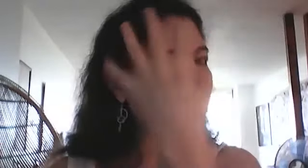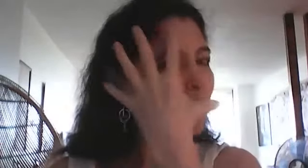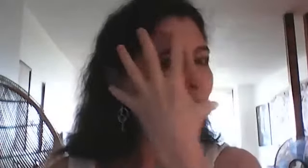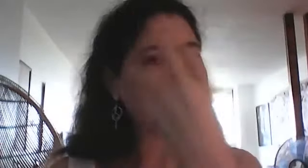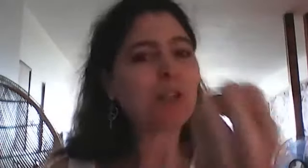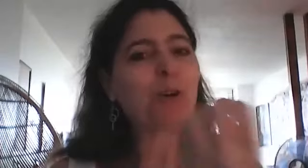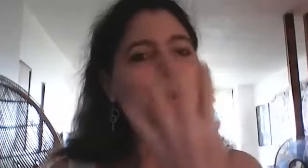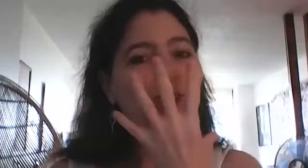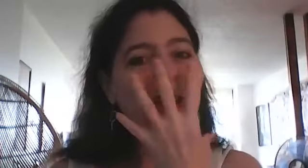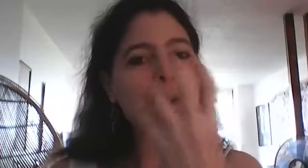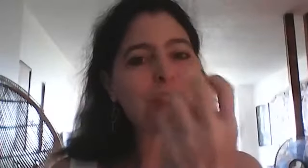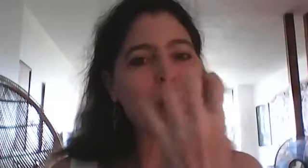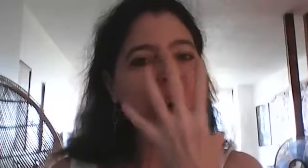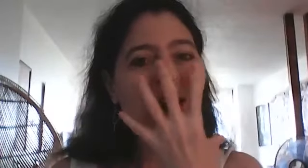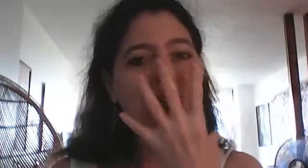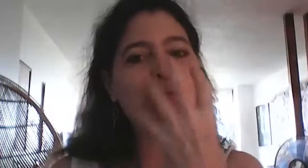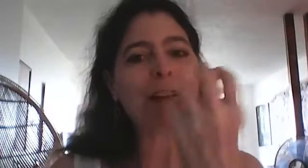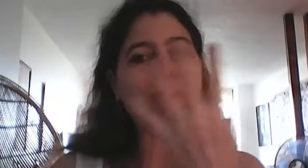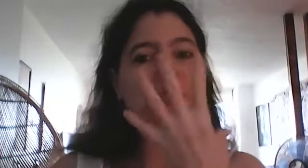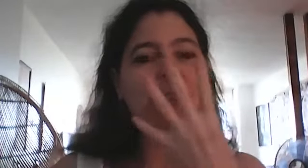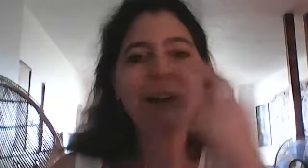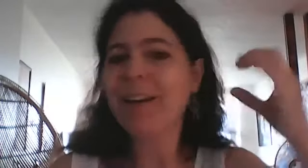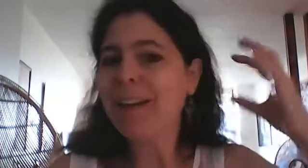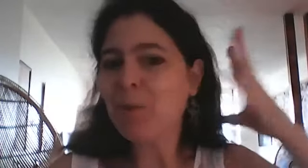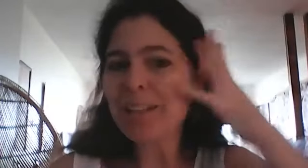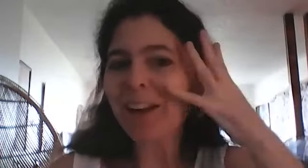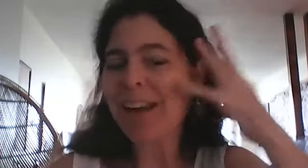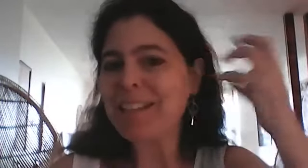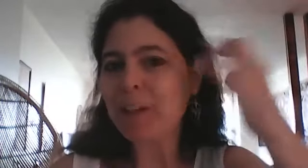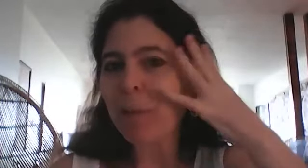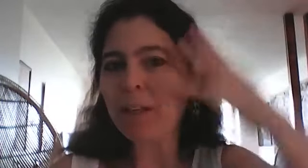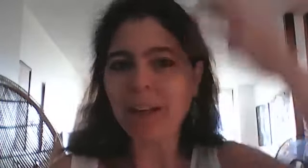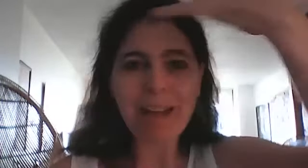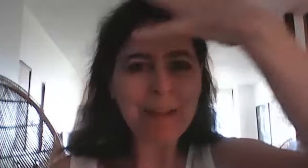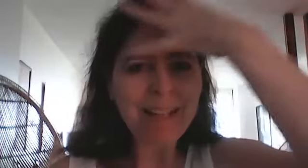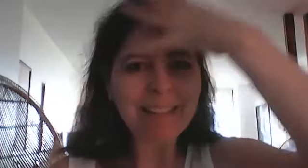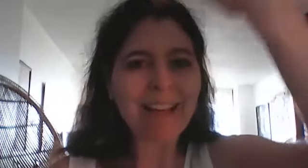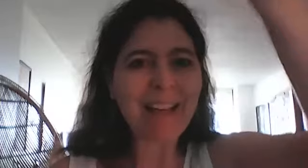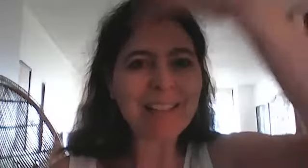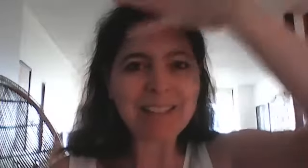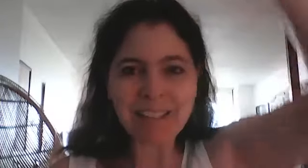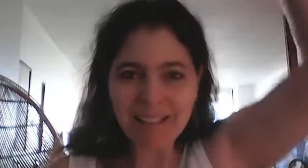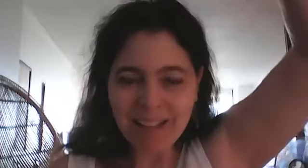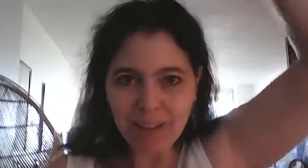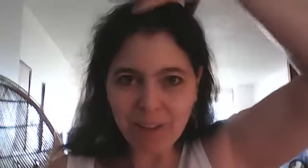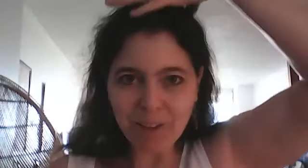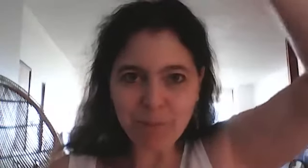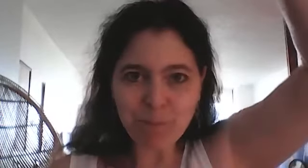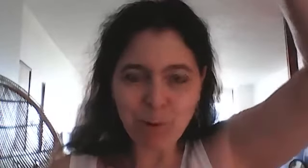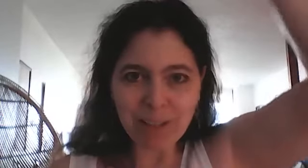exemple sur les yeux sur la mâchoire vous pouvez l'envoyer les oreilles qui ont mal à l'oreille mal à la tête pour